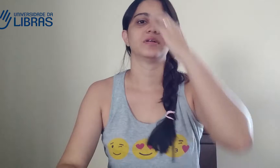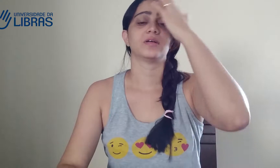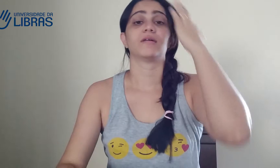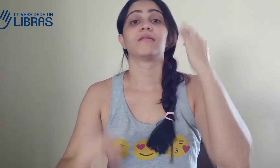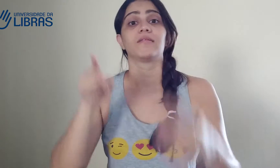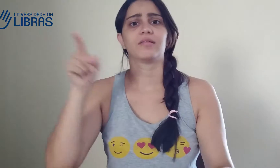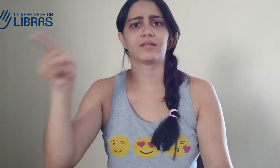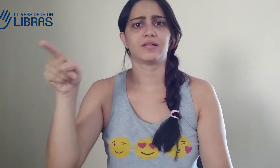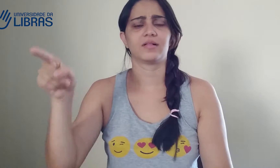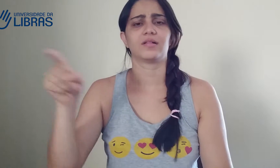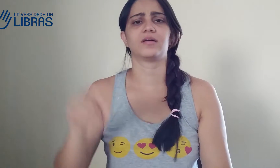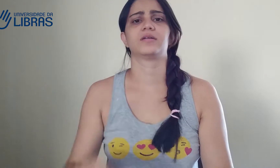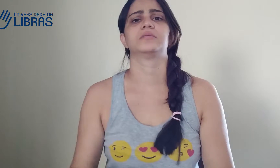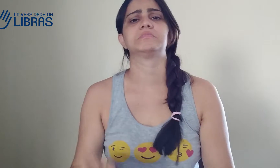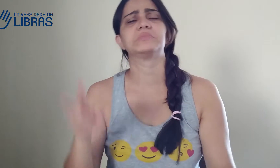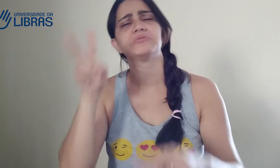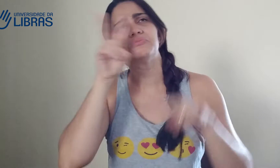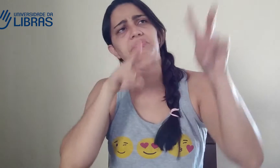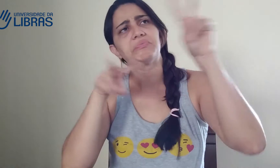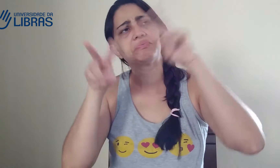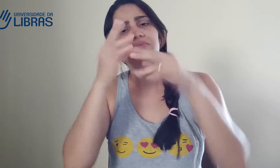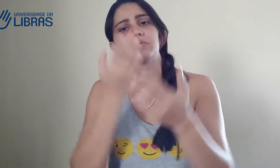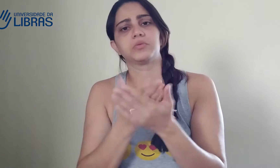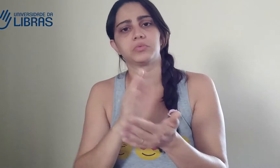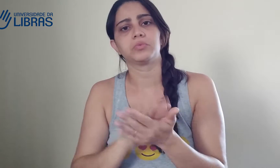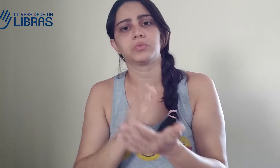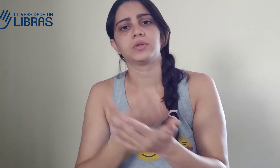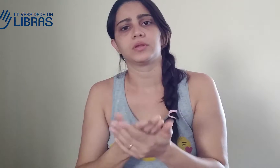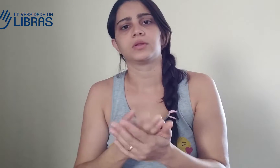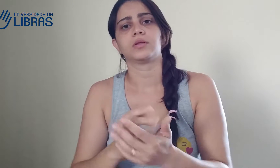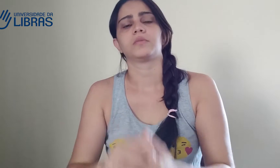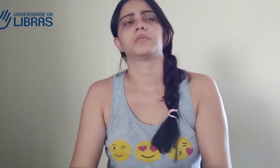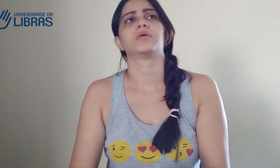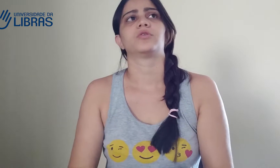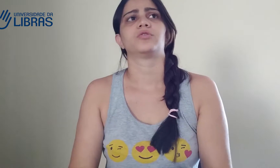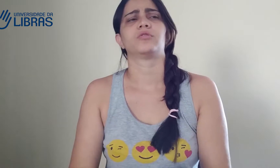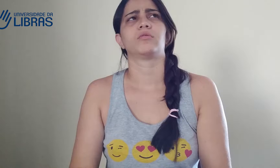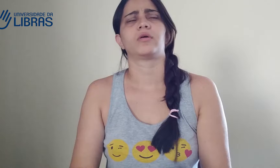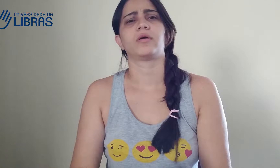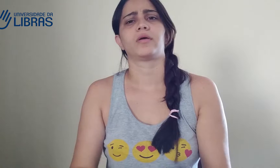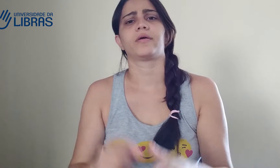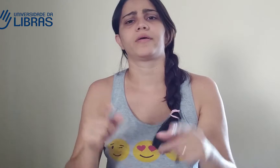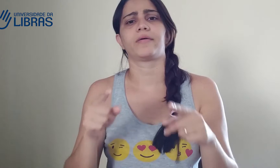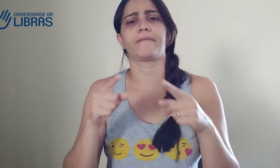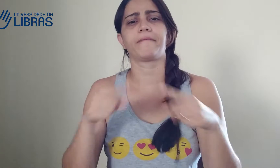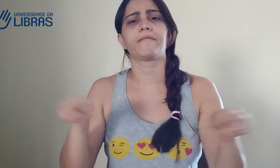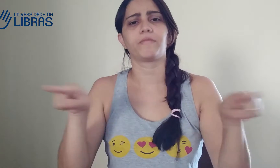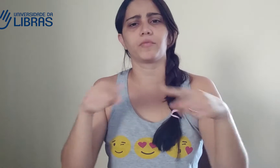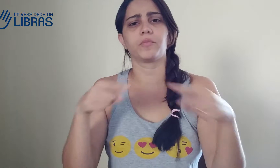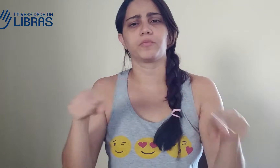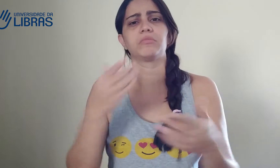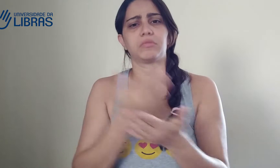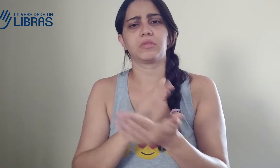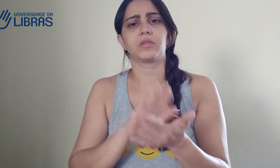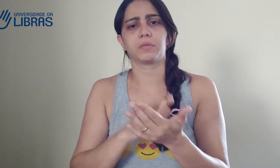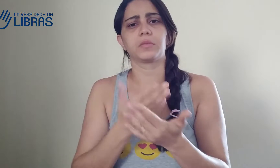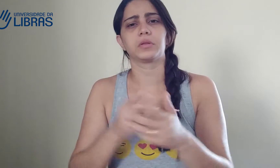Hoje, pela manhã, eu estava participando de uma palestra. E lá eu estava observando o intérprete.